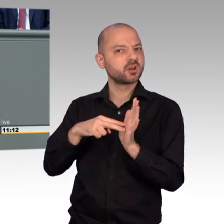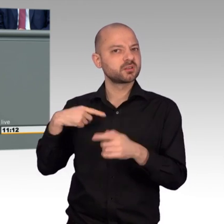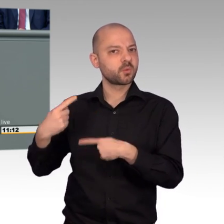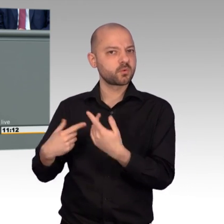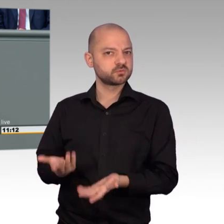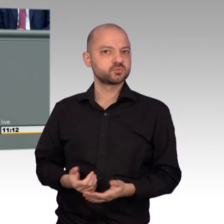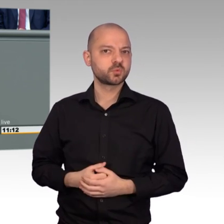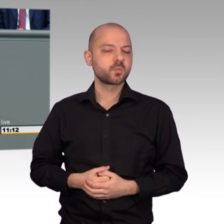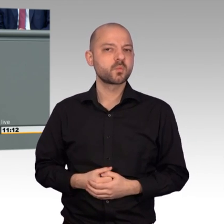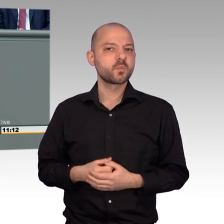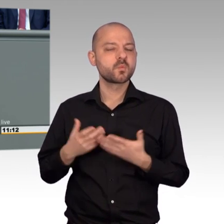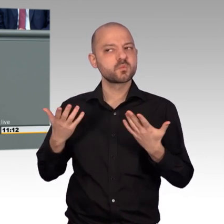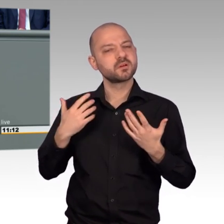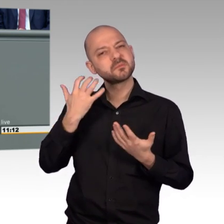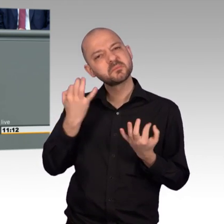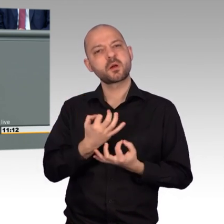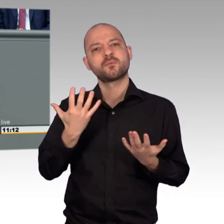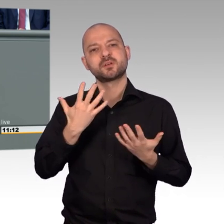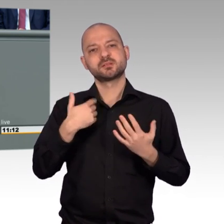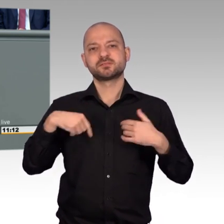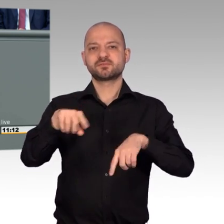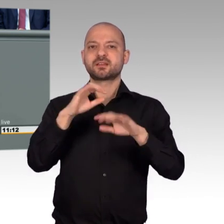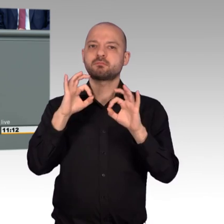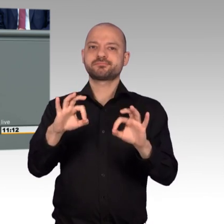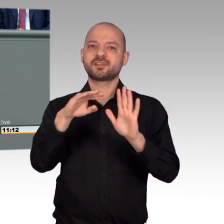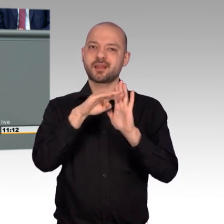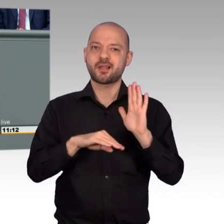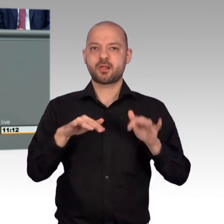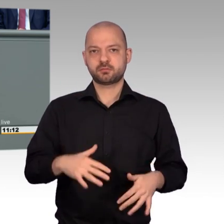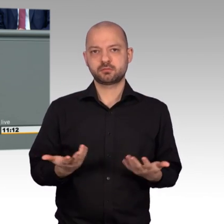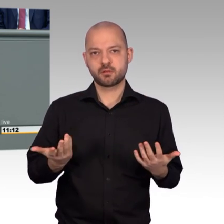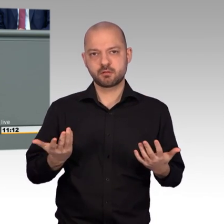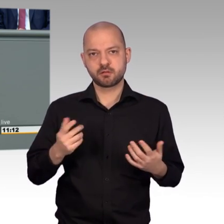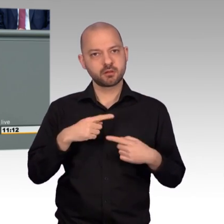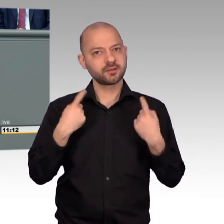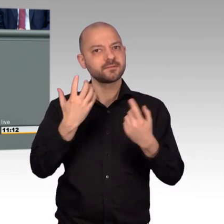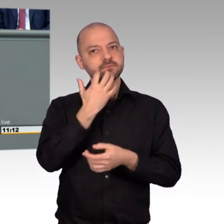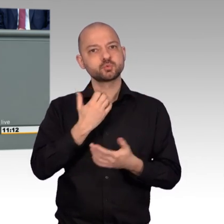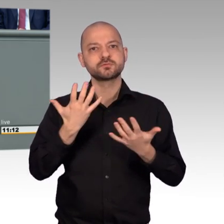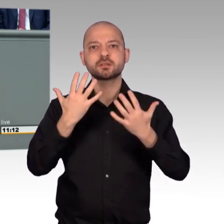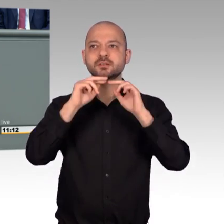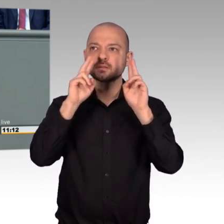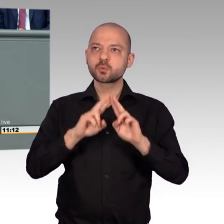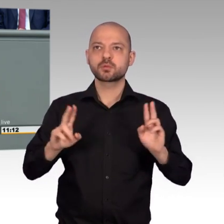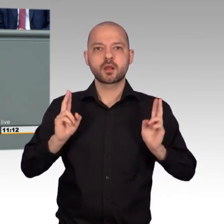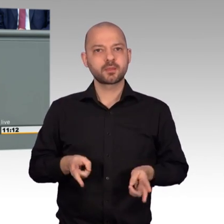anknüpfen, was Eckhard Riebeck gerade eben gesagt hat. Wir wollen eine regelbasierte Ordnung. Wir wollen, internationales Recht